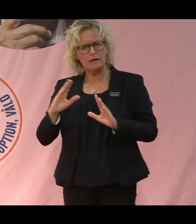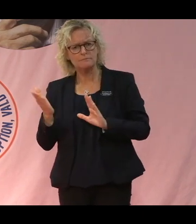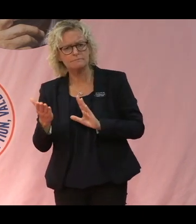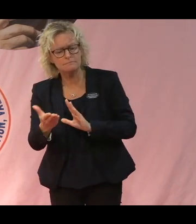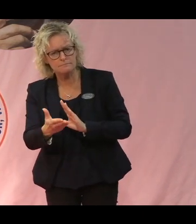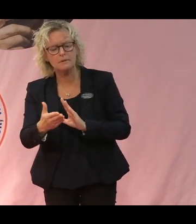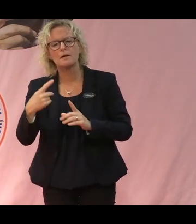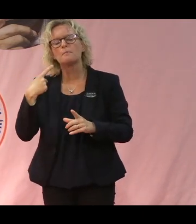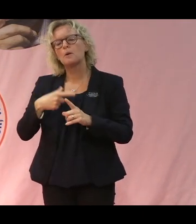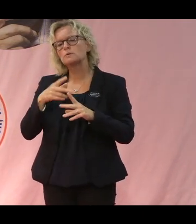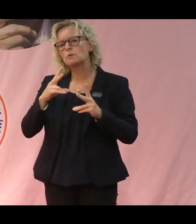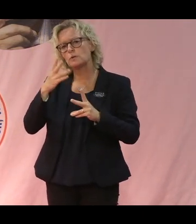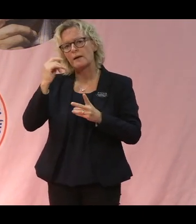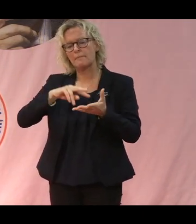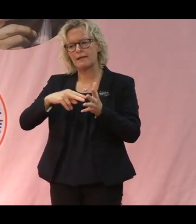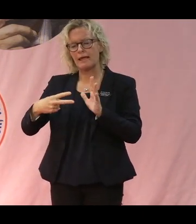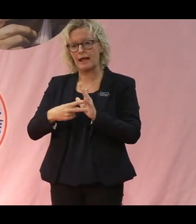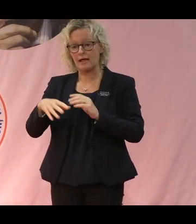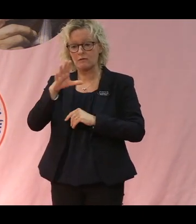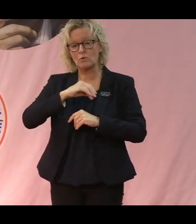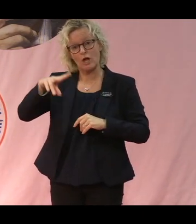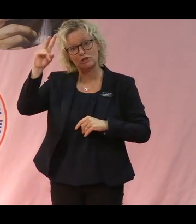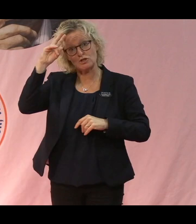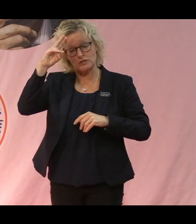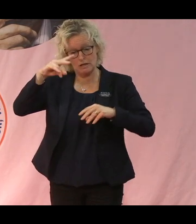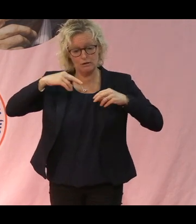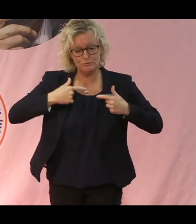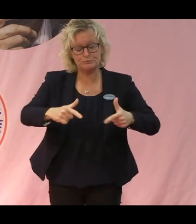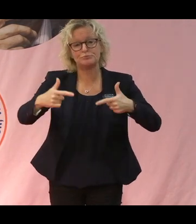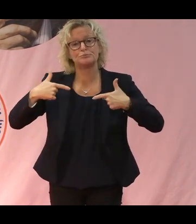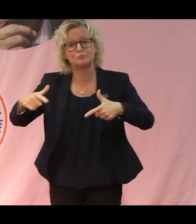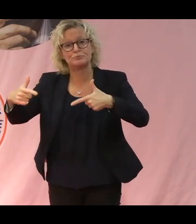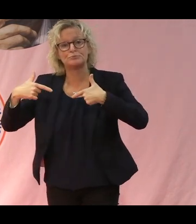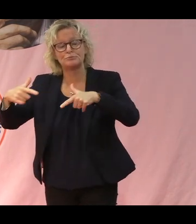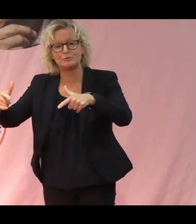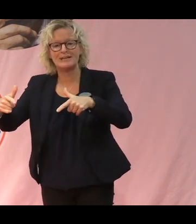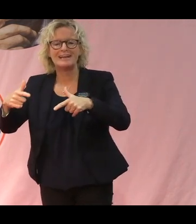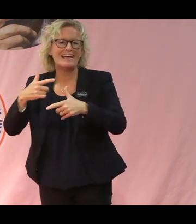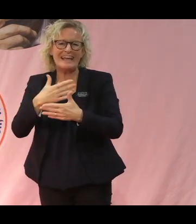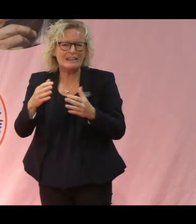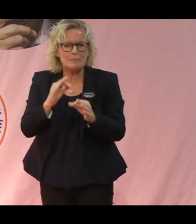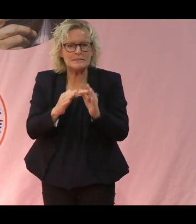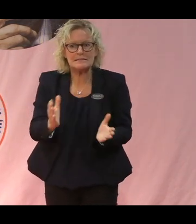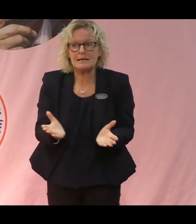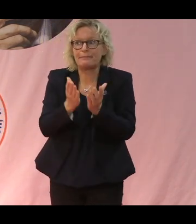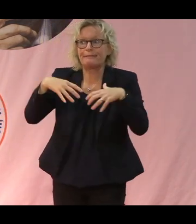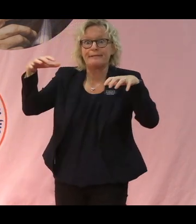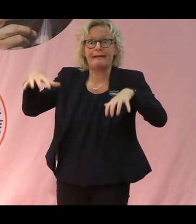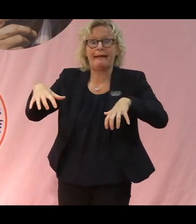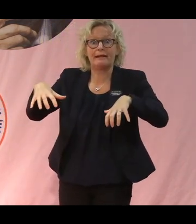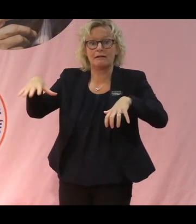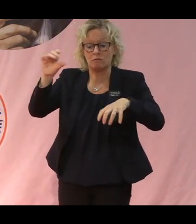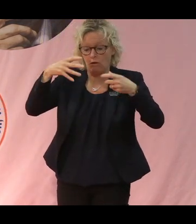och man kan framförallt planera så att när man ska gödsla åken, att man inte gör det precis när regnet kommer, för då rinner